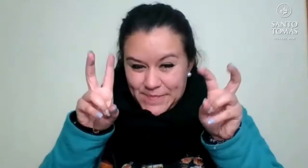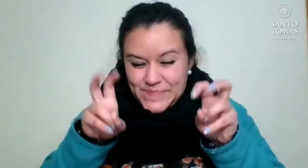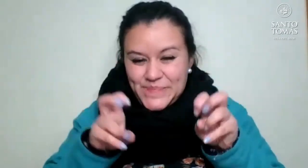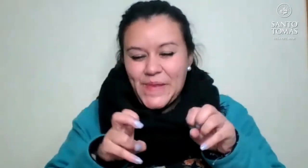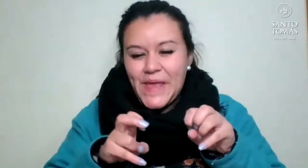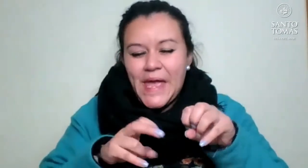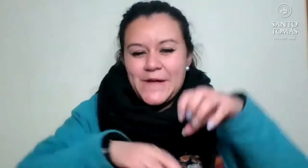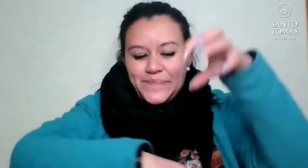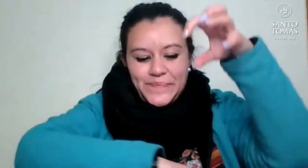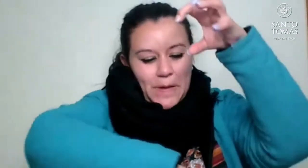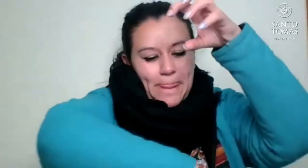Comenzamos.